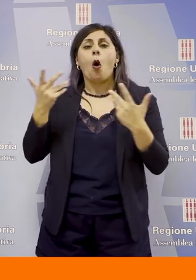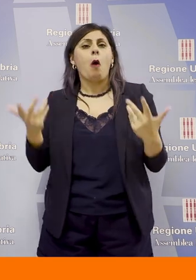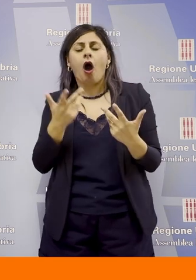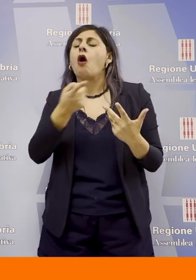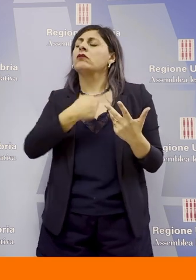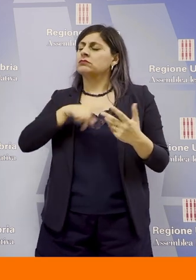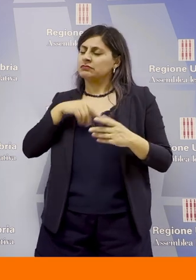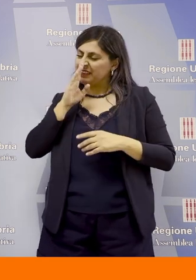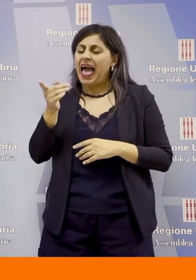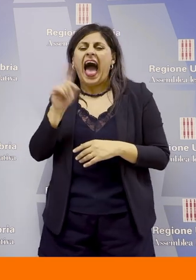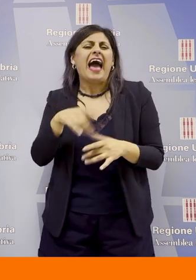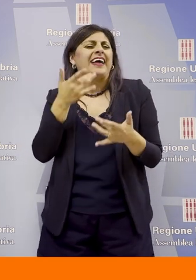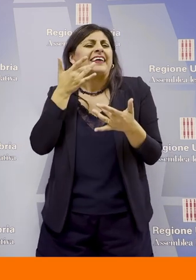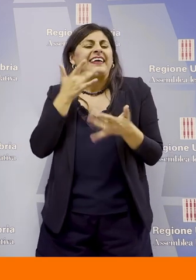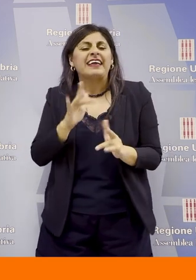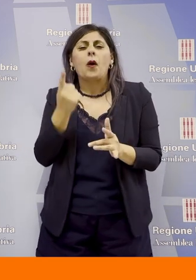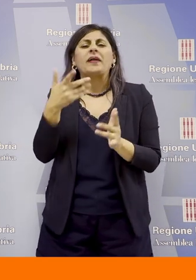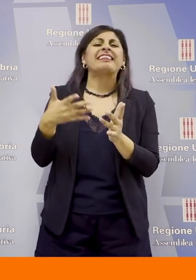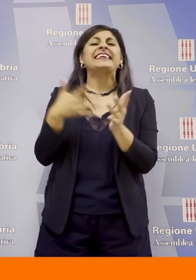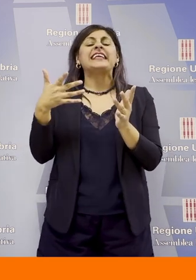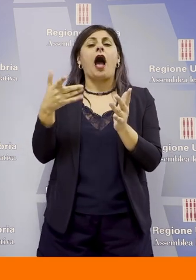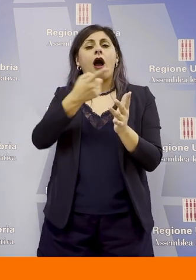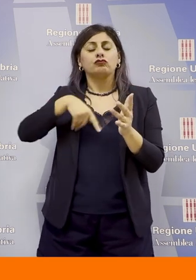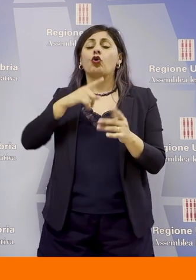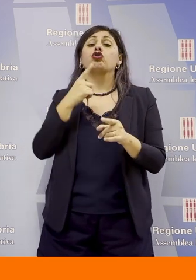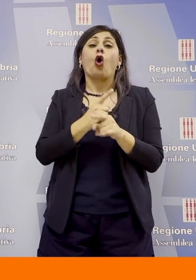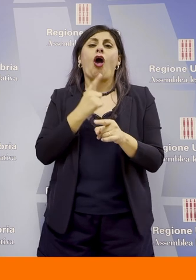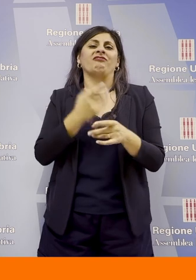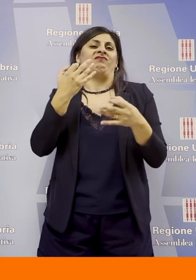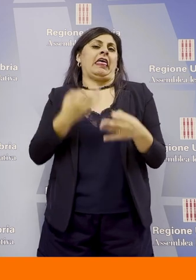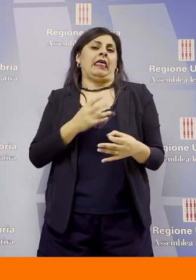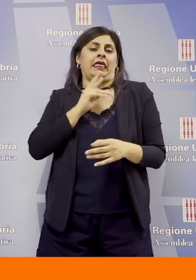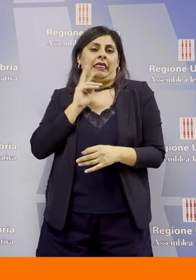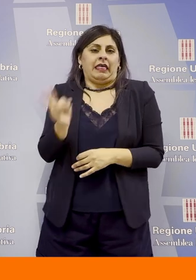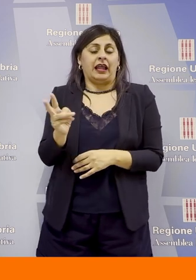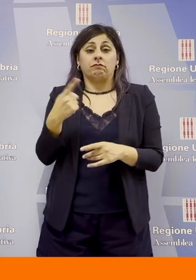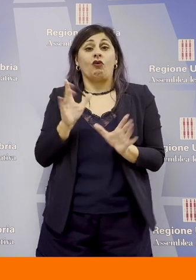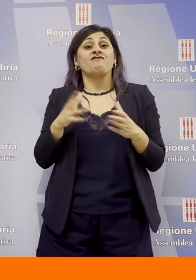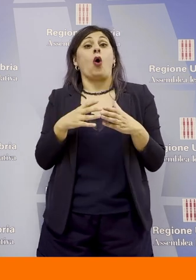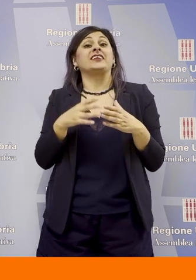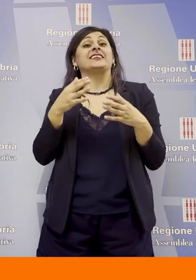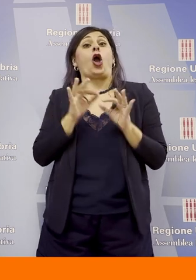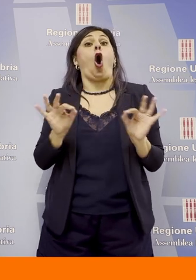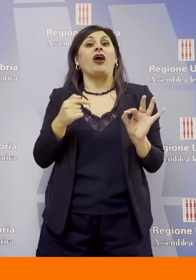cosa, anche semplicemente un disagio. Abbiamo il dovere, come forza dell'ordine e come